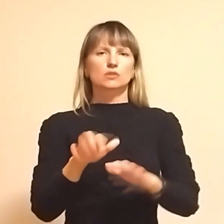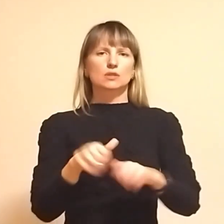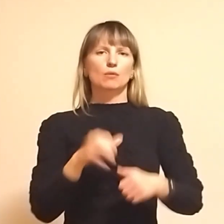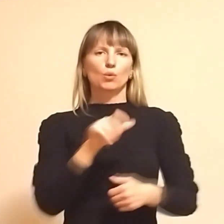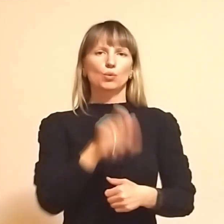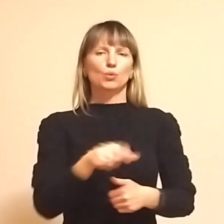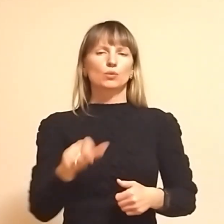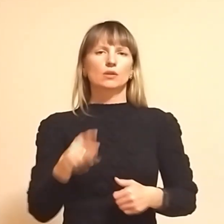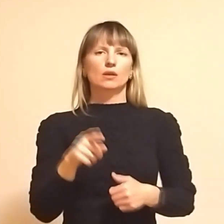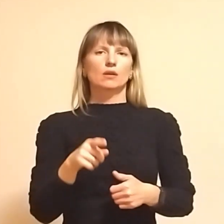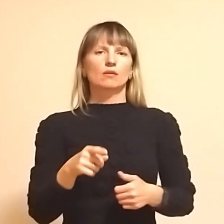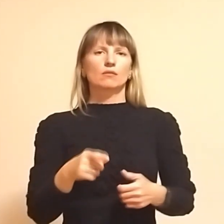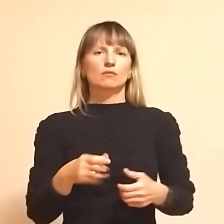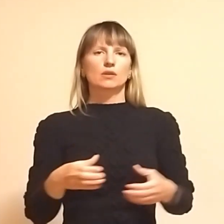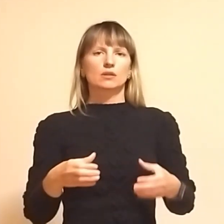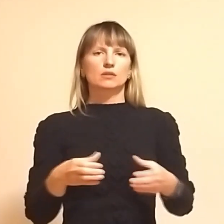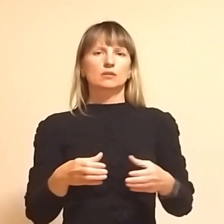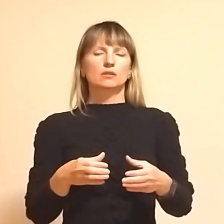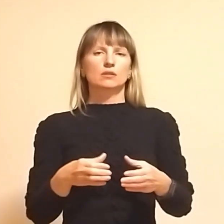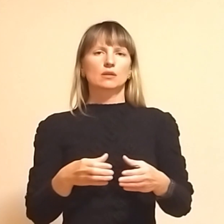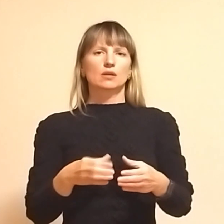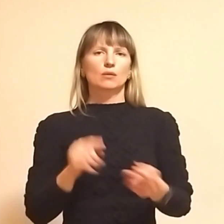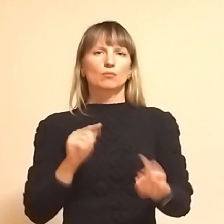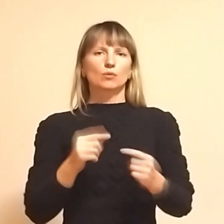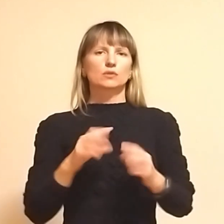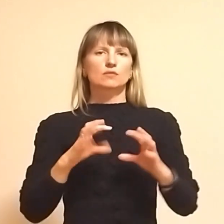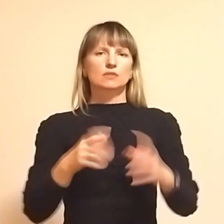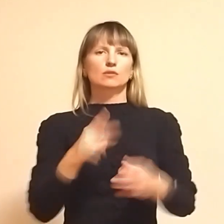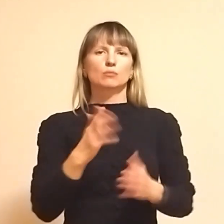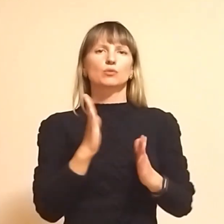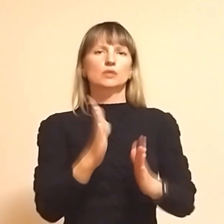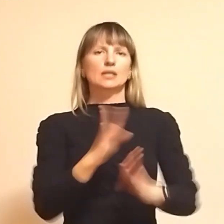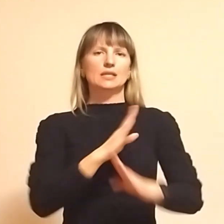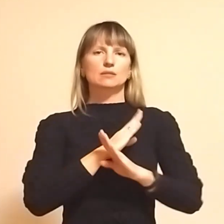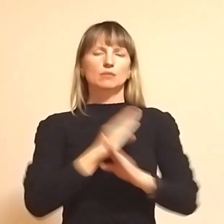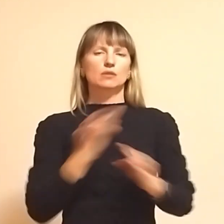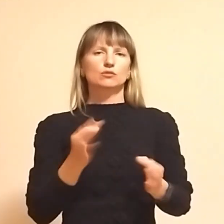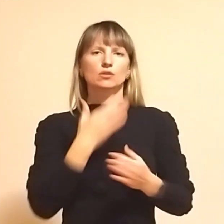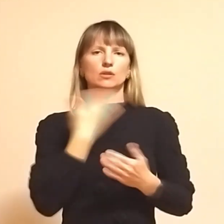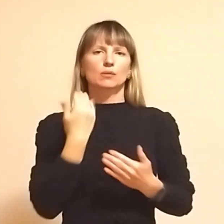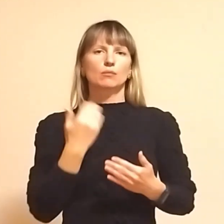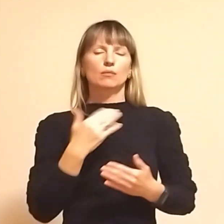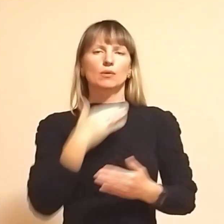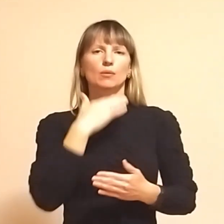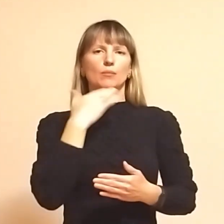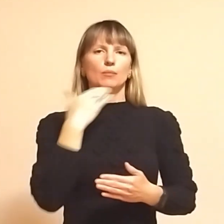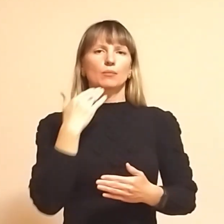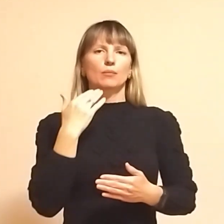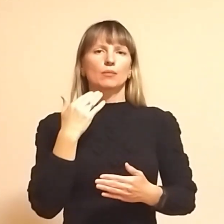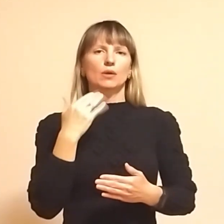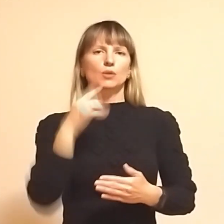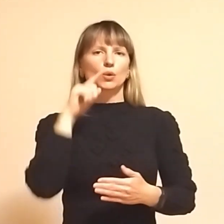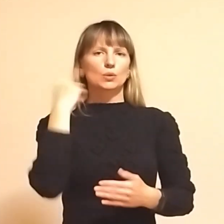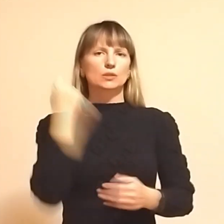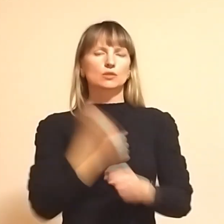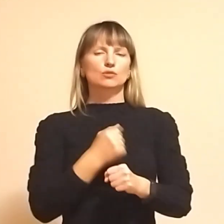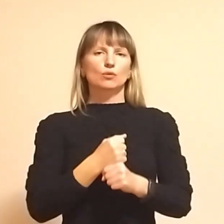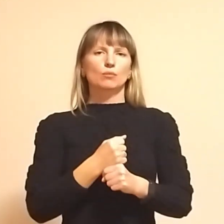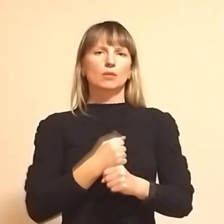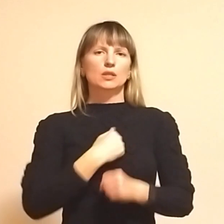Він сколотивось цим світом. Йому тільки смерть, немає чого. Тому що дуже багато бізів, злоби, ворожби і